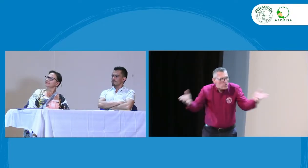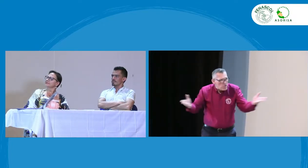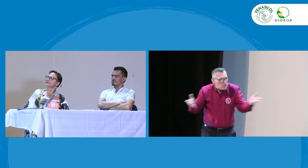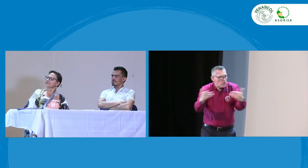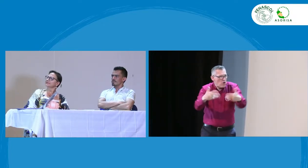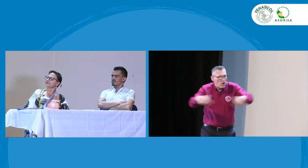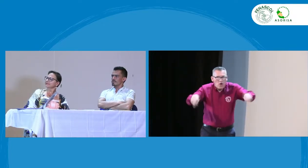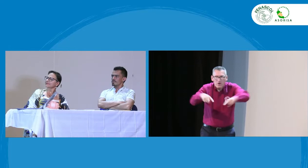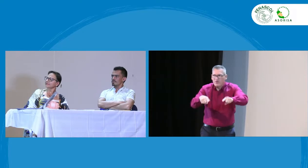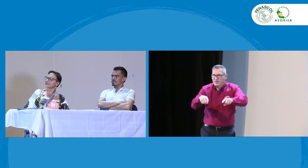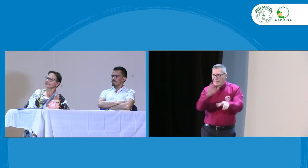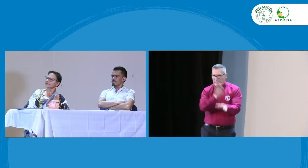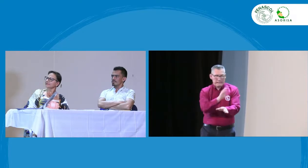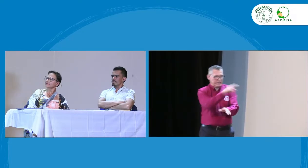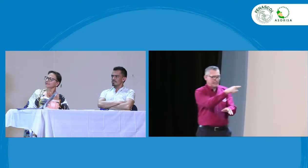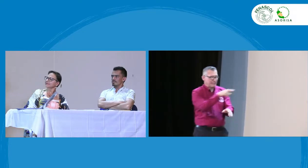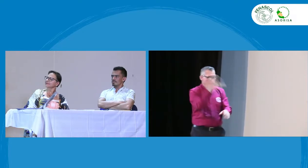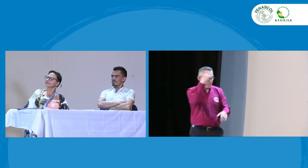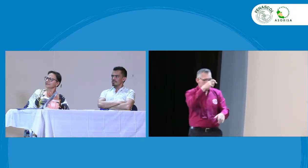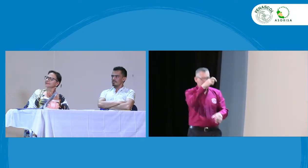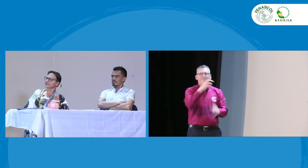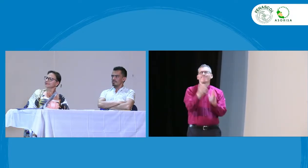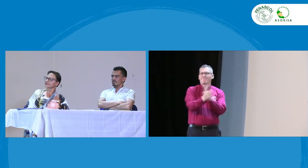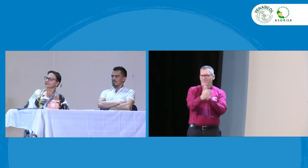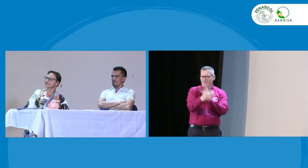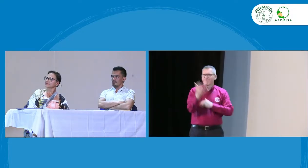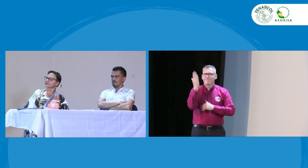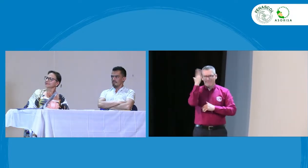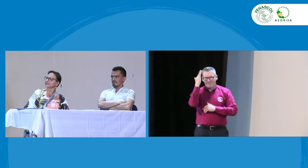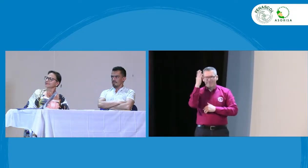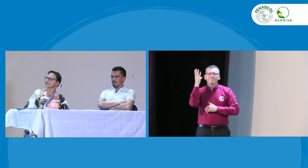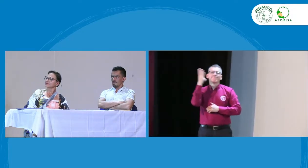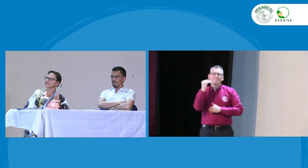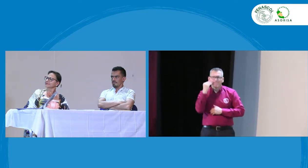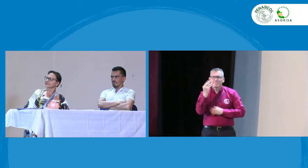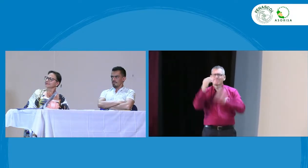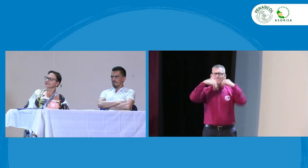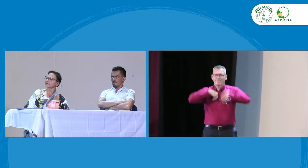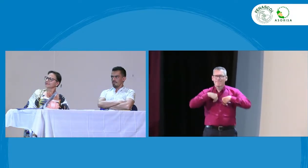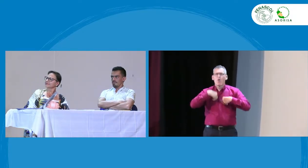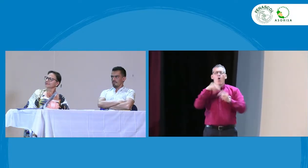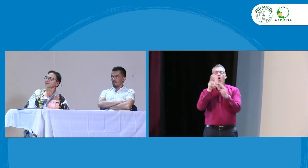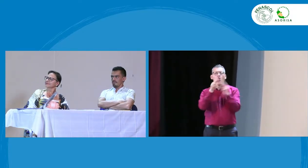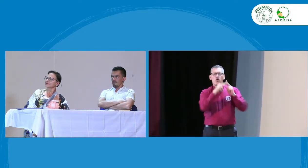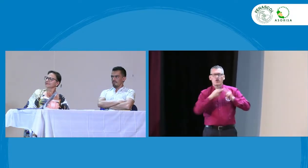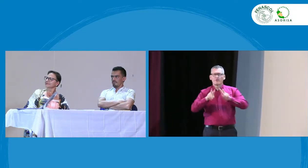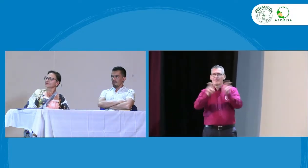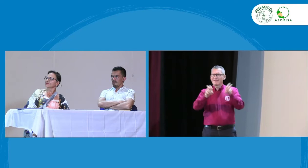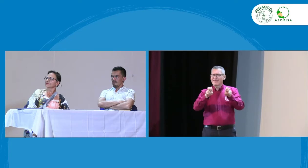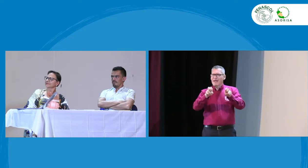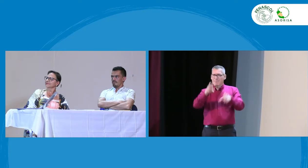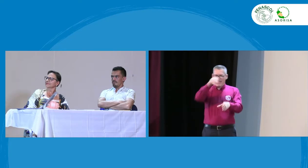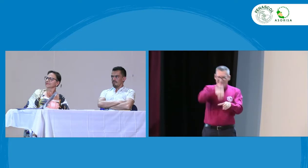Y lo apoya, pues, con lo que tiene que ver con las entidades también del sector. Por lo tanto, pues, es una